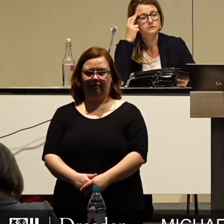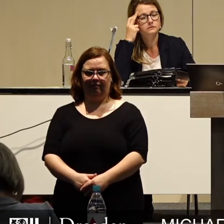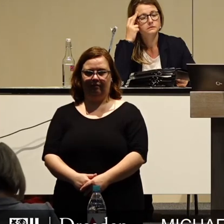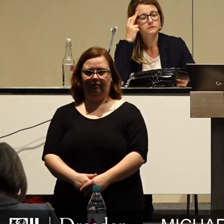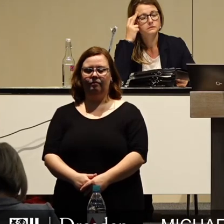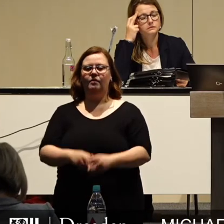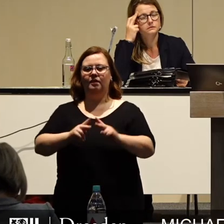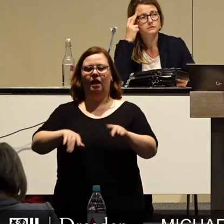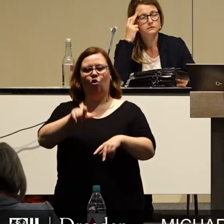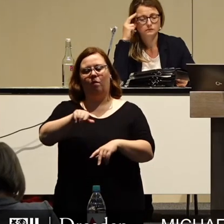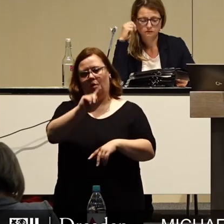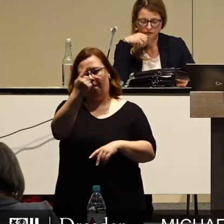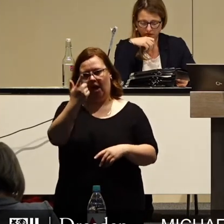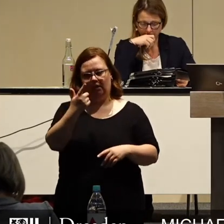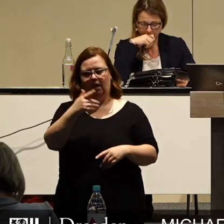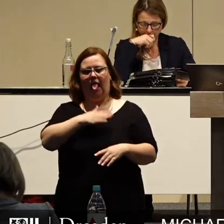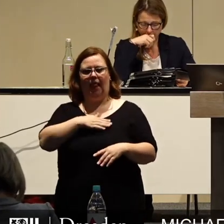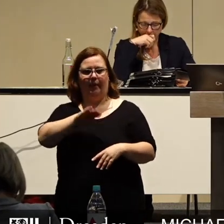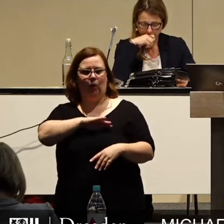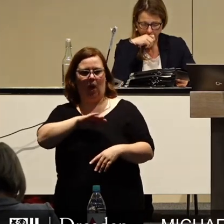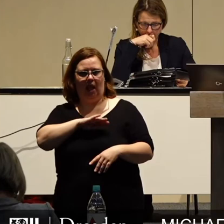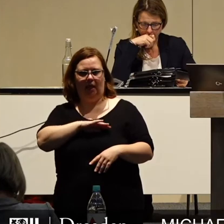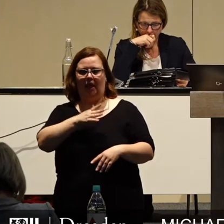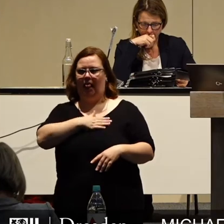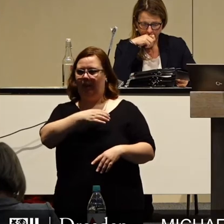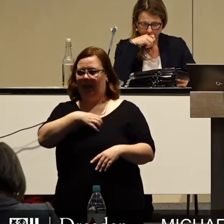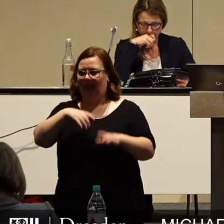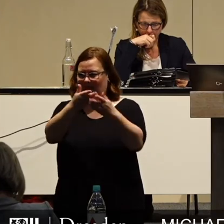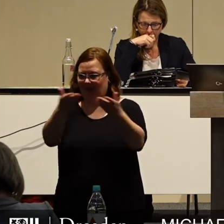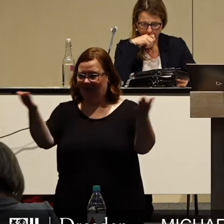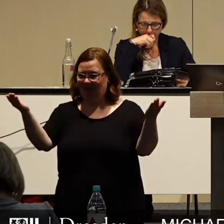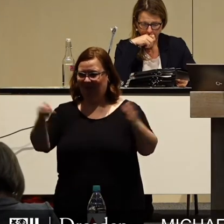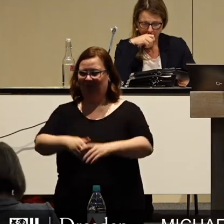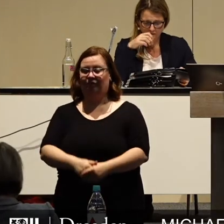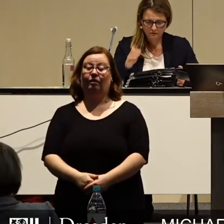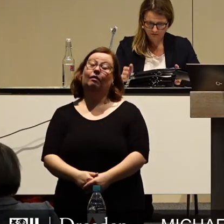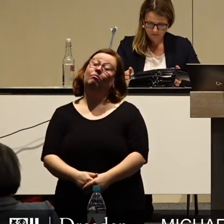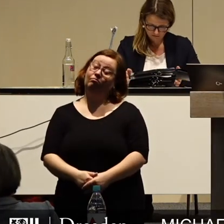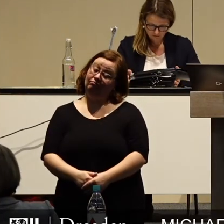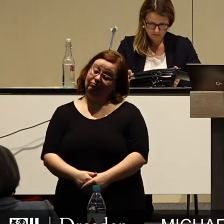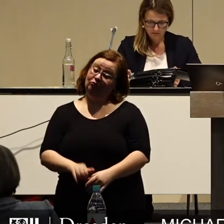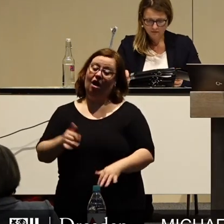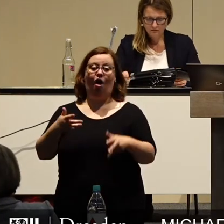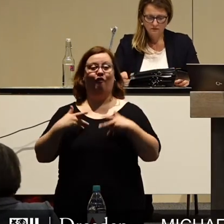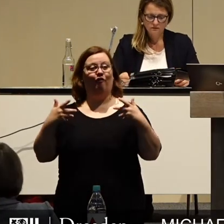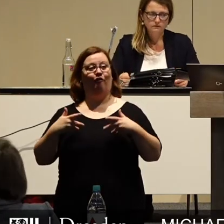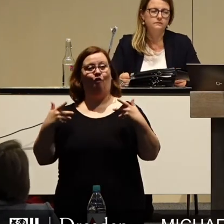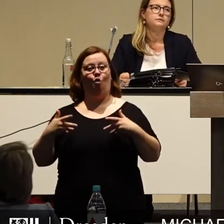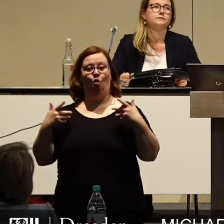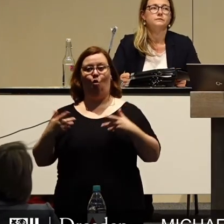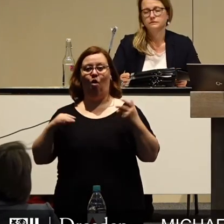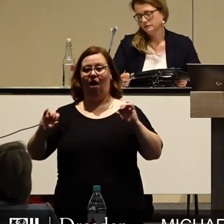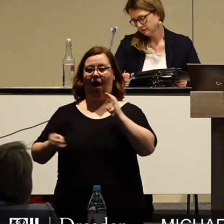Sehr geehrter Herr Oberbürgermeister, werte Kolleginnen und Kollegen, liebe Dresdnerinnen und Dresdner. Ja, ich freue mich auch, endlich mal eine